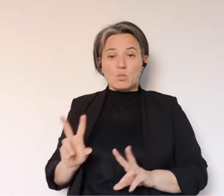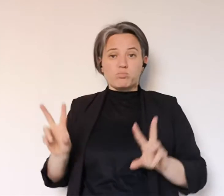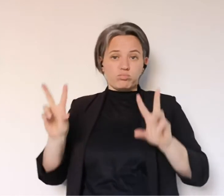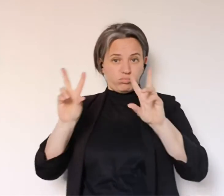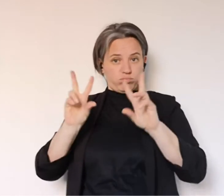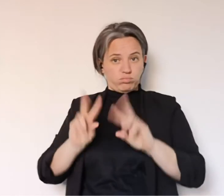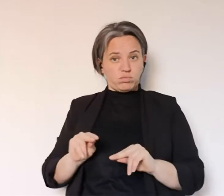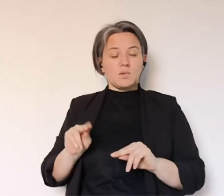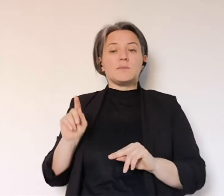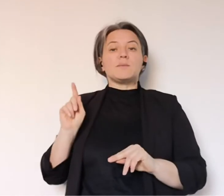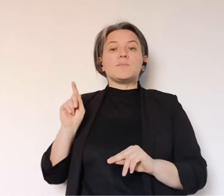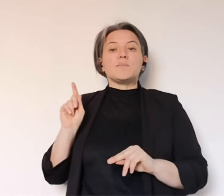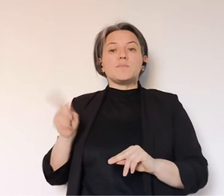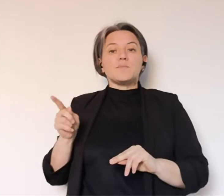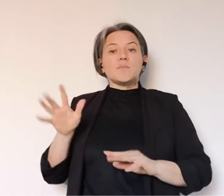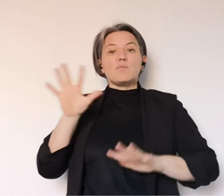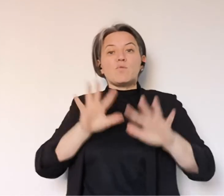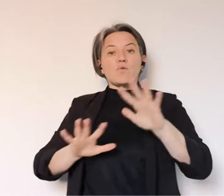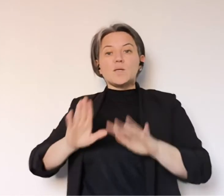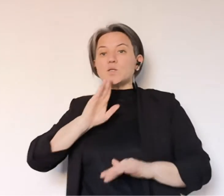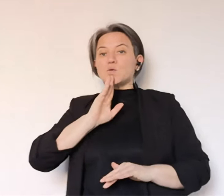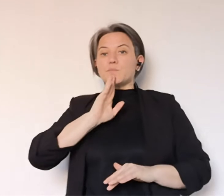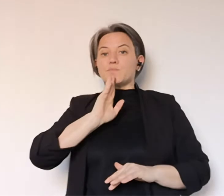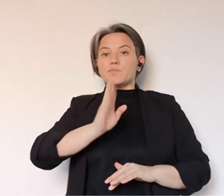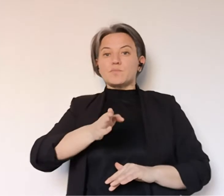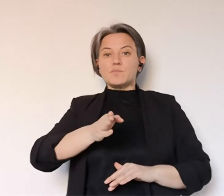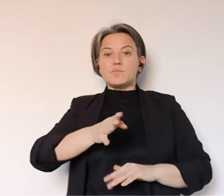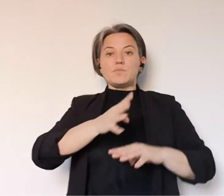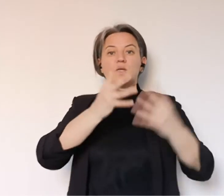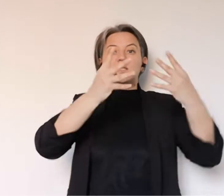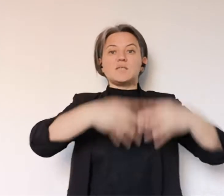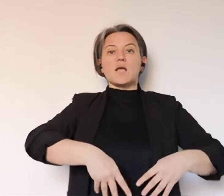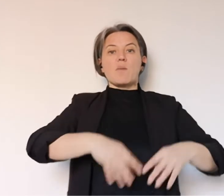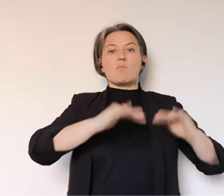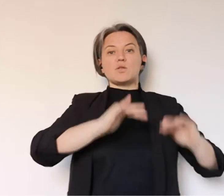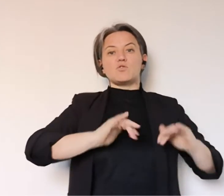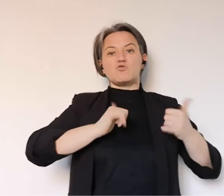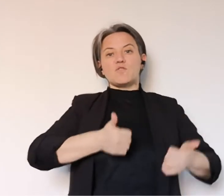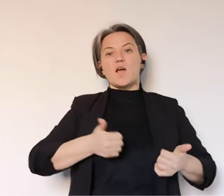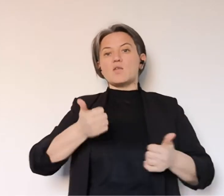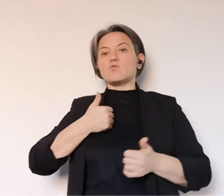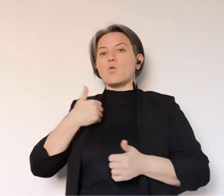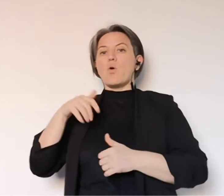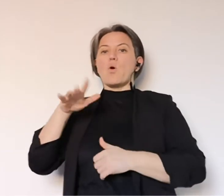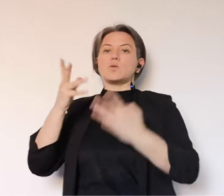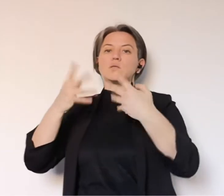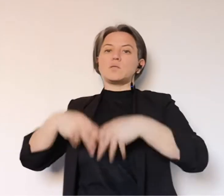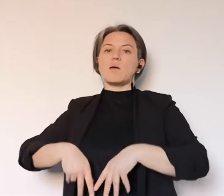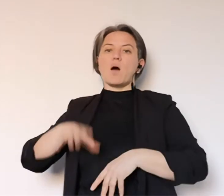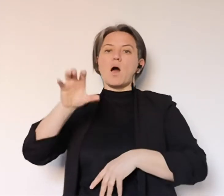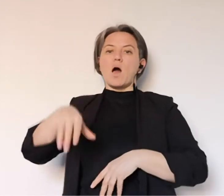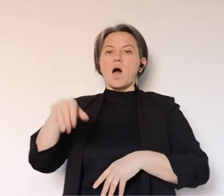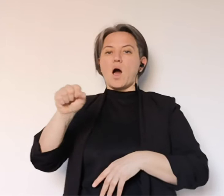la Regione, che per parola di Venturi metterà assieme un sistema comunicativo che probabilmente darà informazioni direttamente tramite il